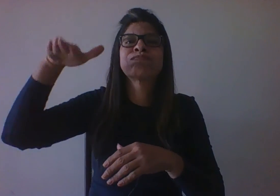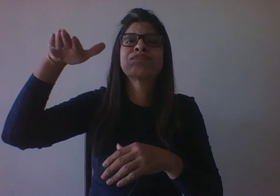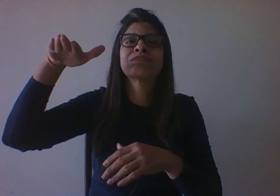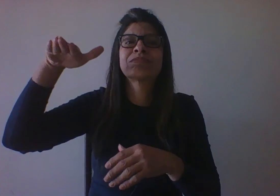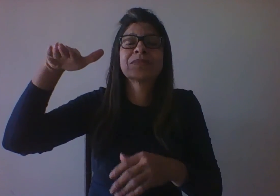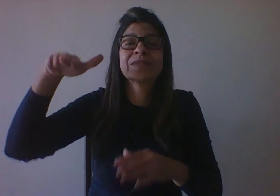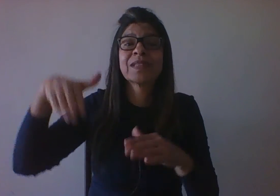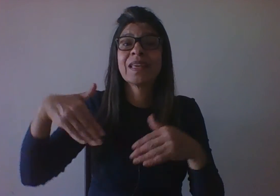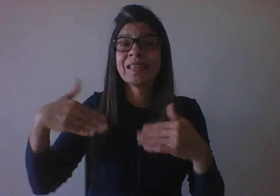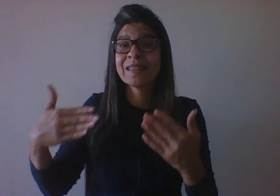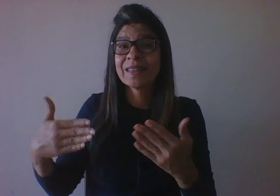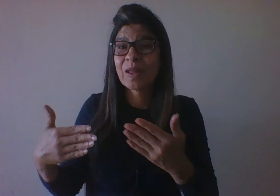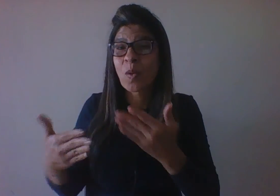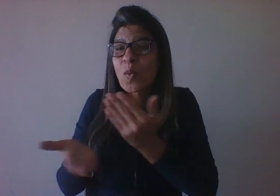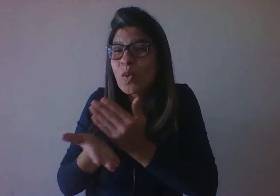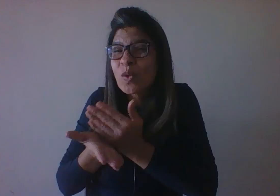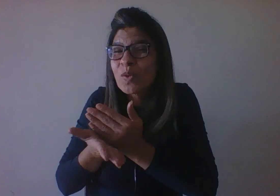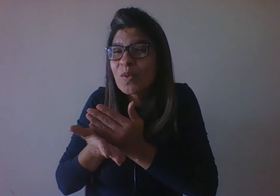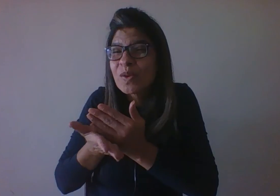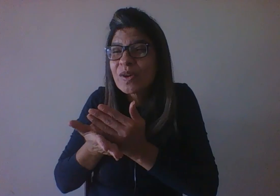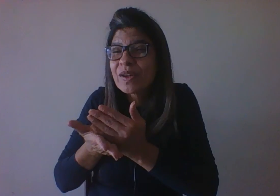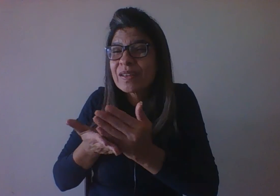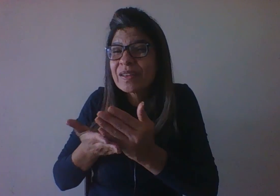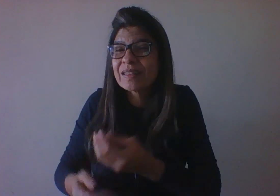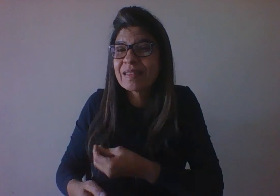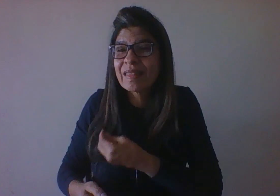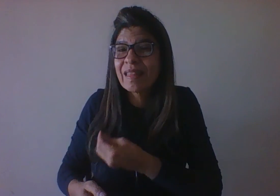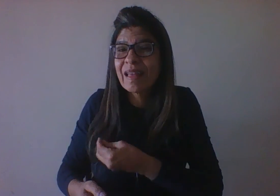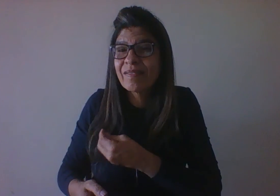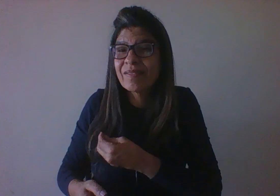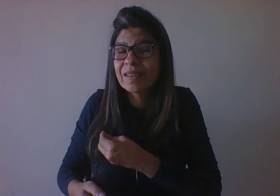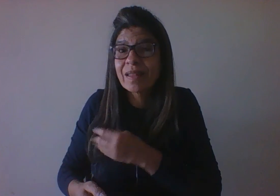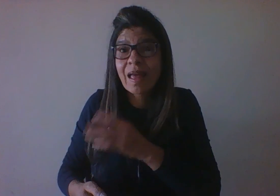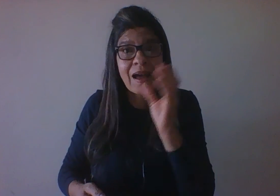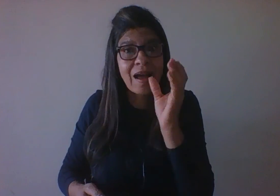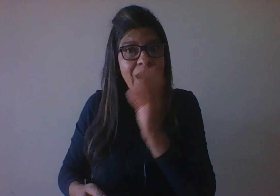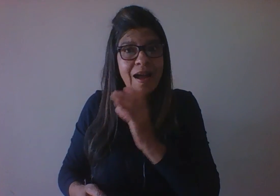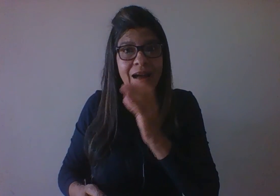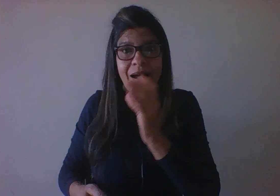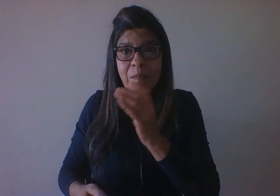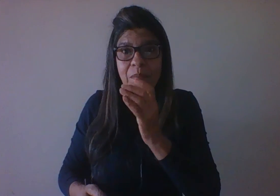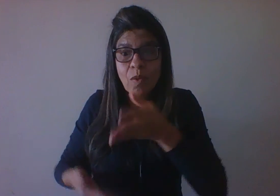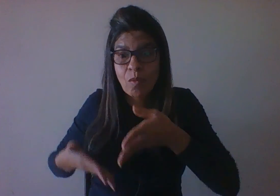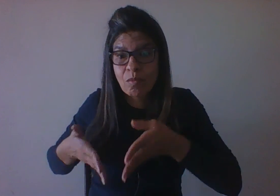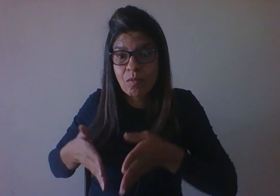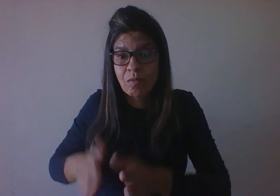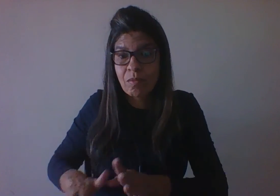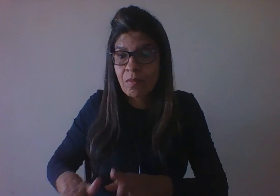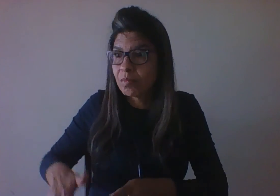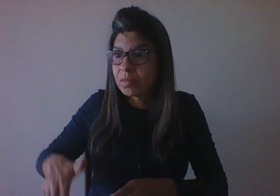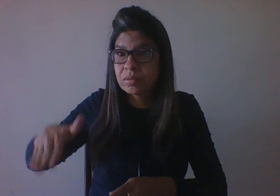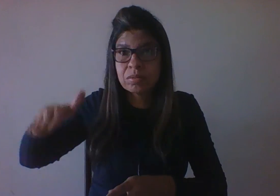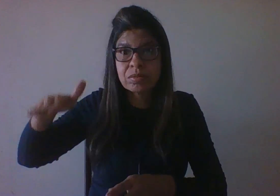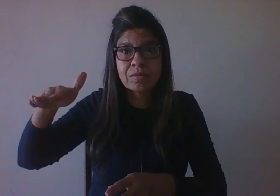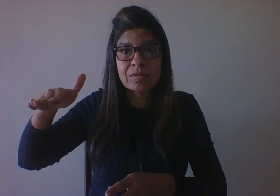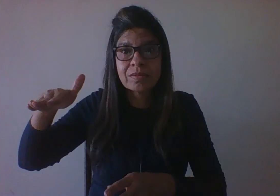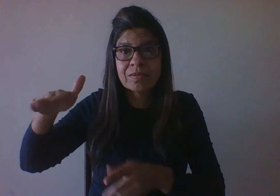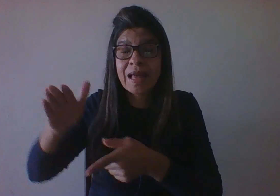vida, ele se dá com esse processo de maturação muito acelerado. Pensem que antes de nascer, esse bebezinho eram